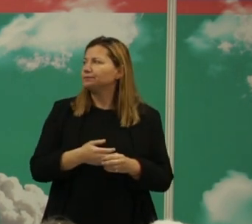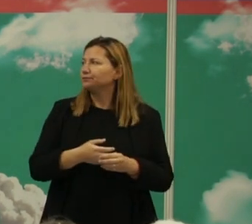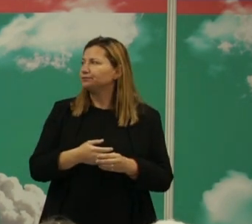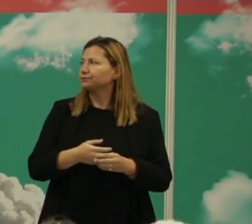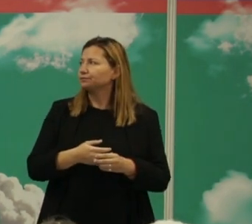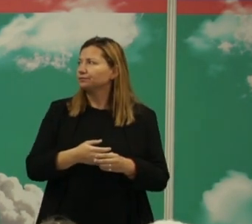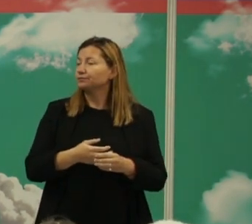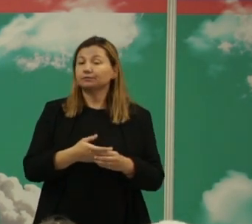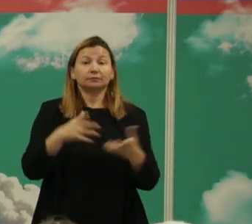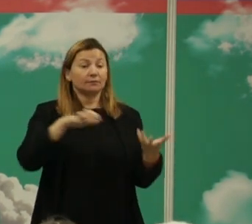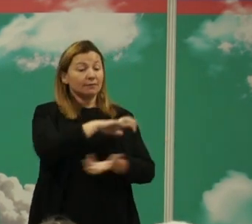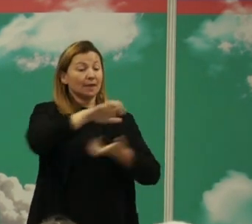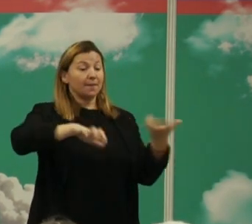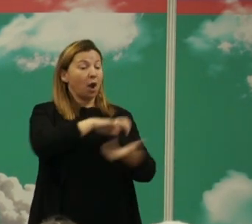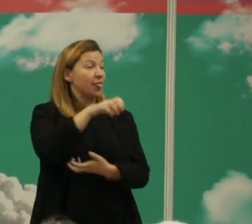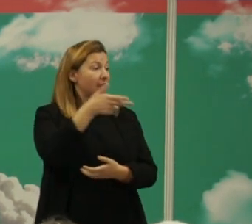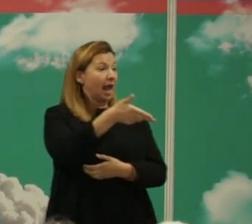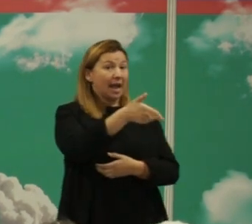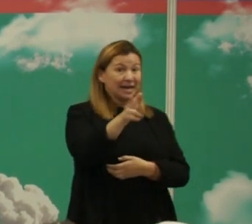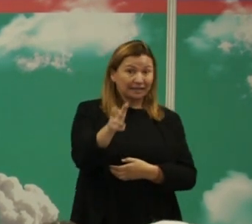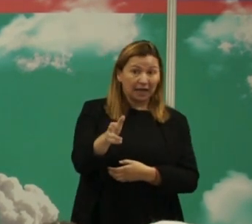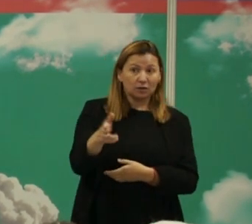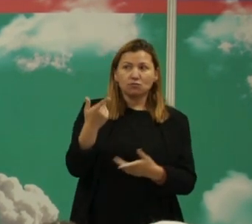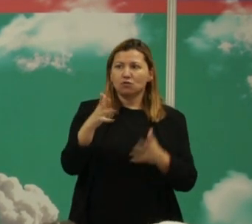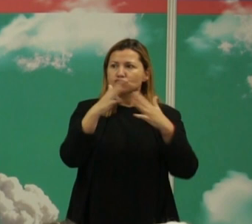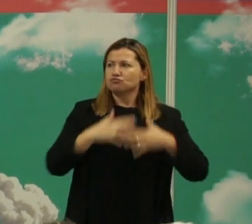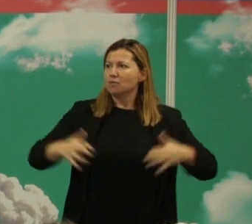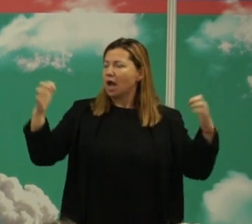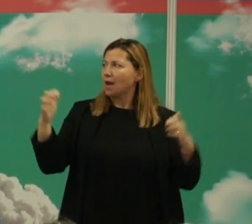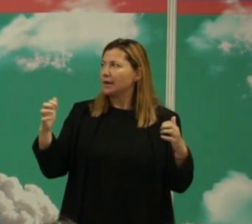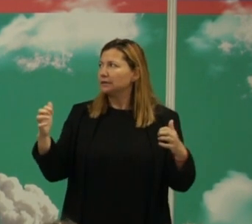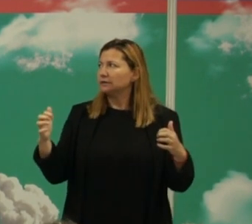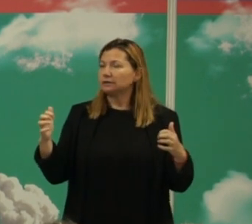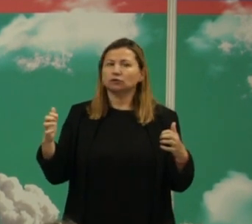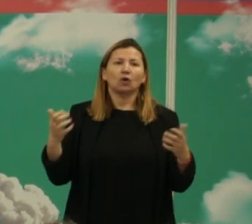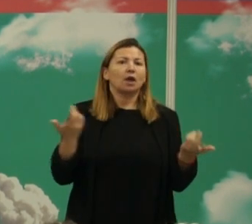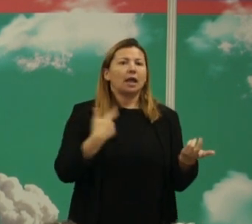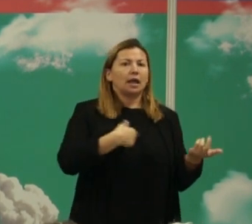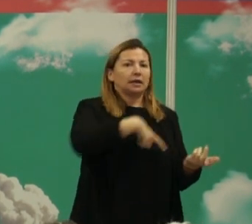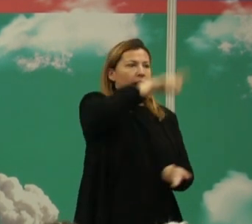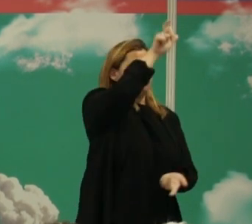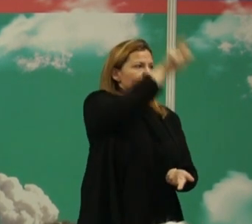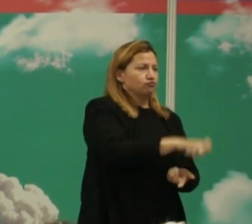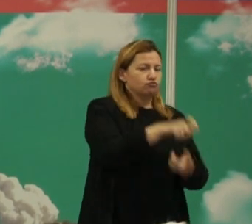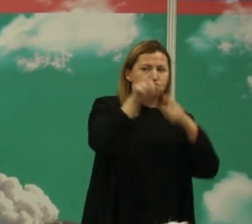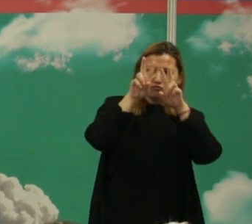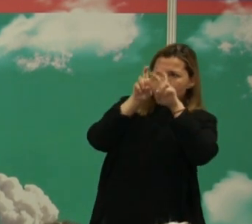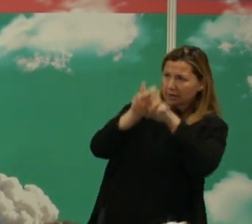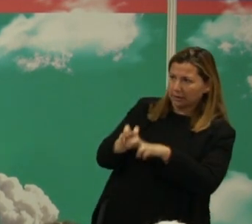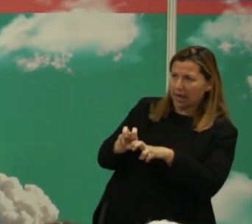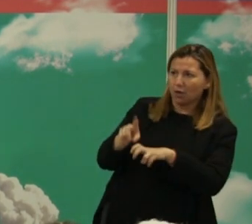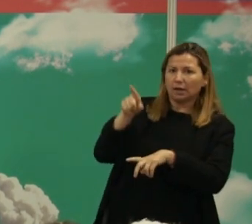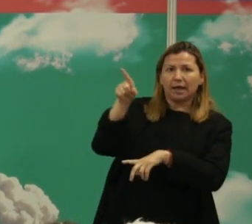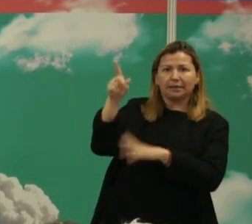es que la violencia letal es decir algún evento registrado por parte de algún investigador que trabaje en una de estas 1024 especies